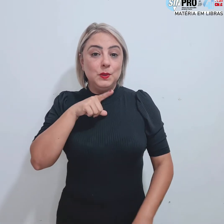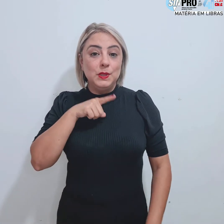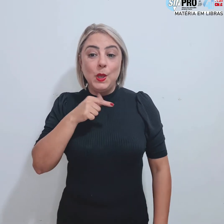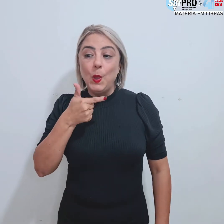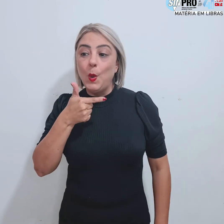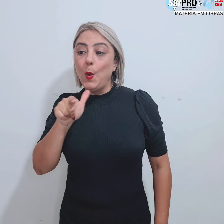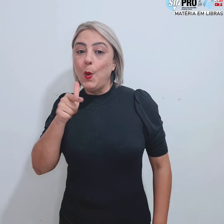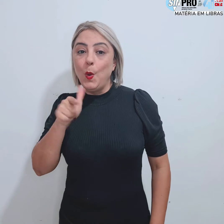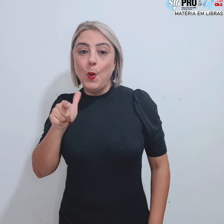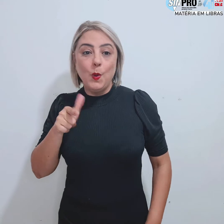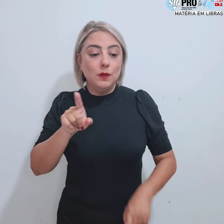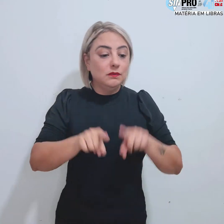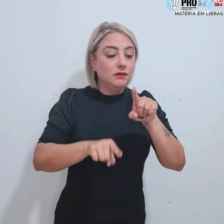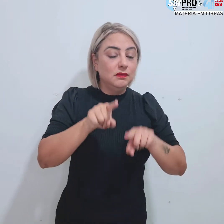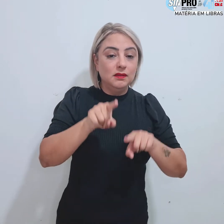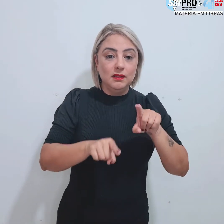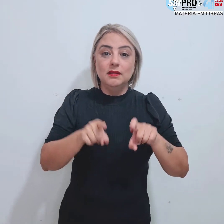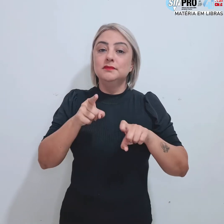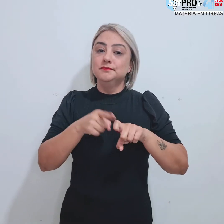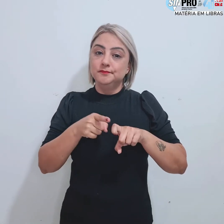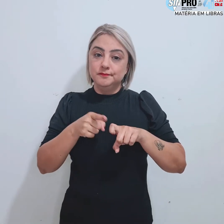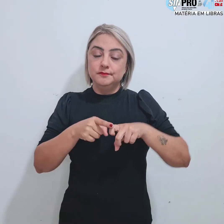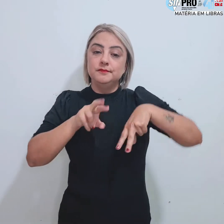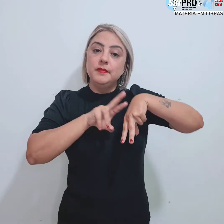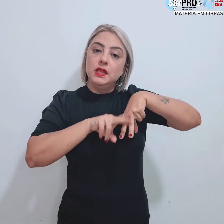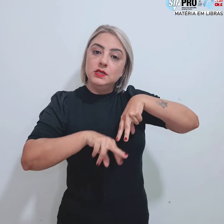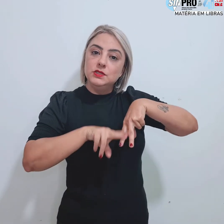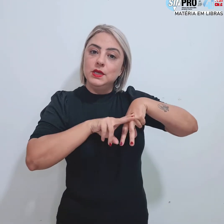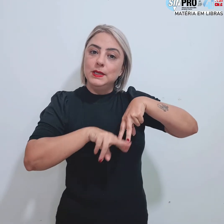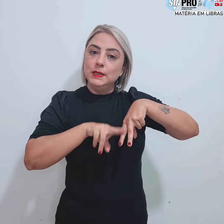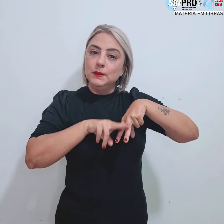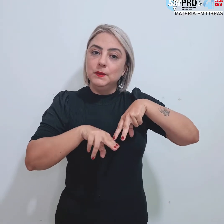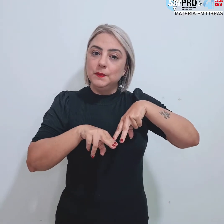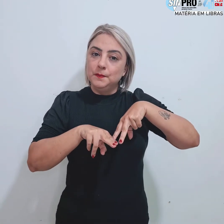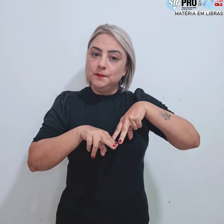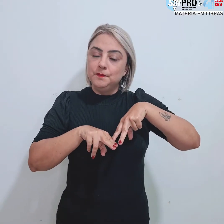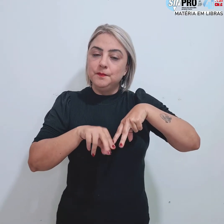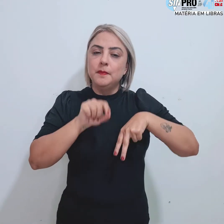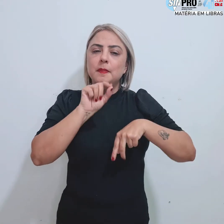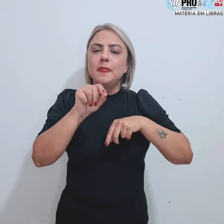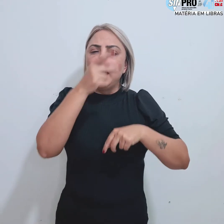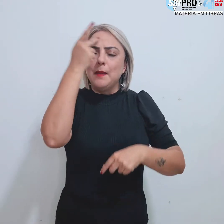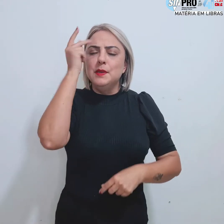outras variações de sexualidade e de gênero. Quem é